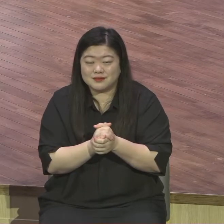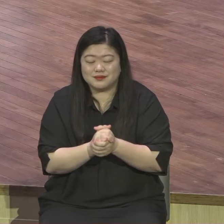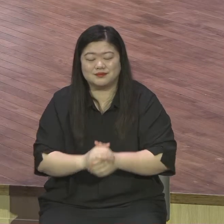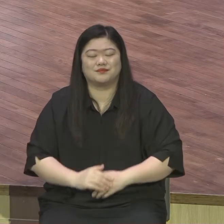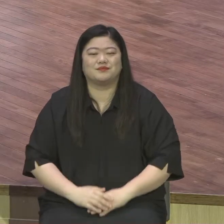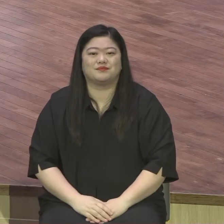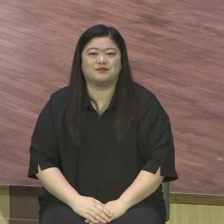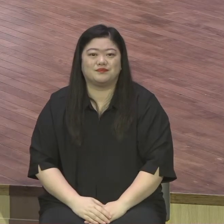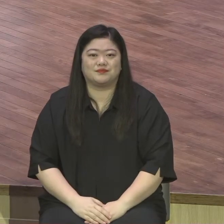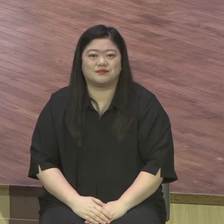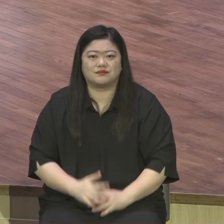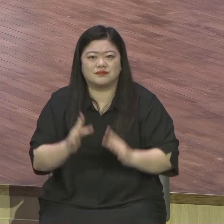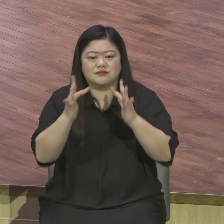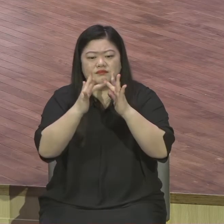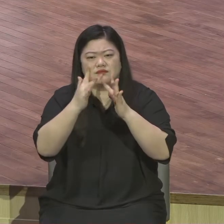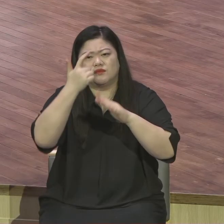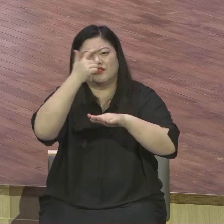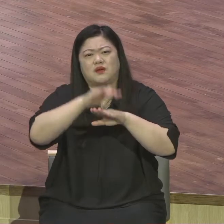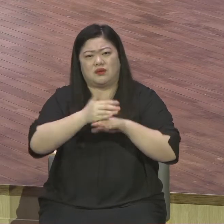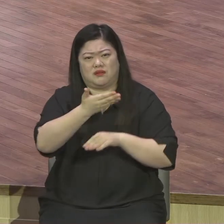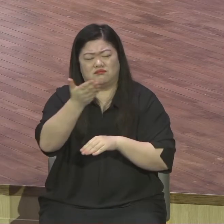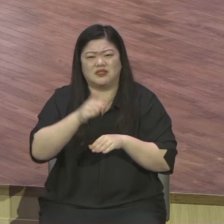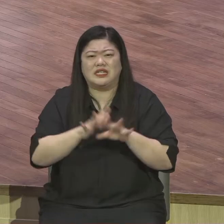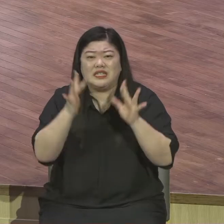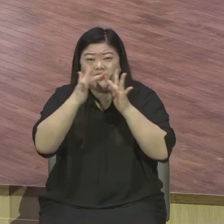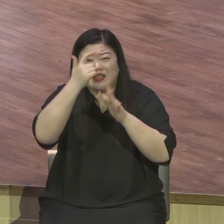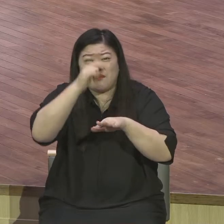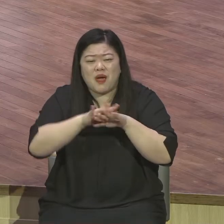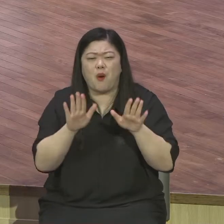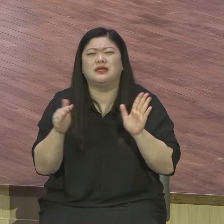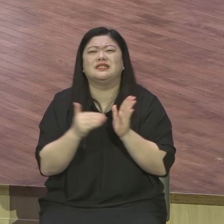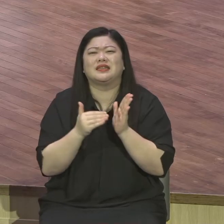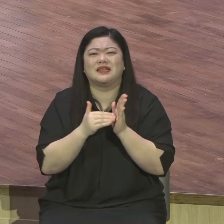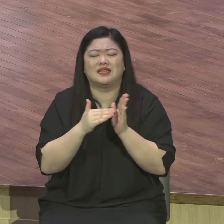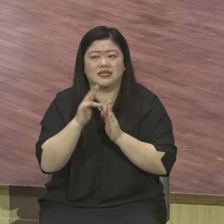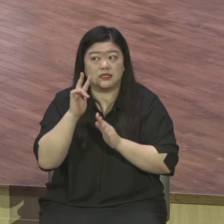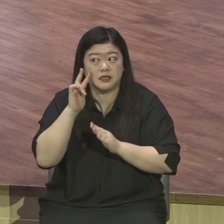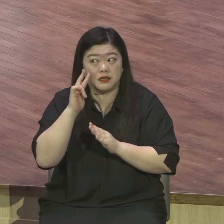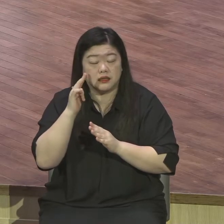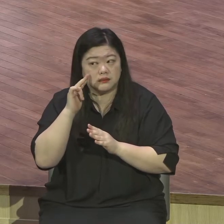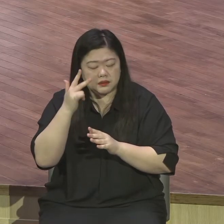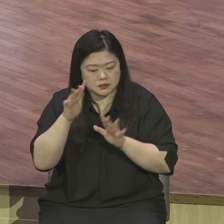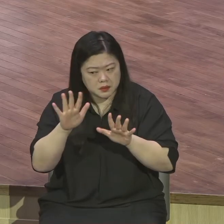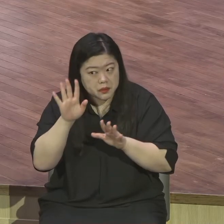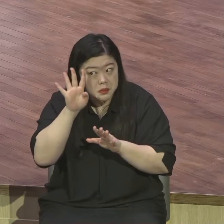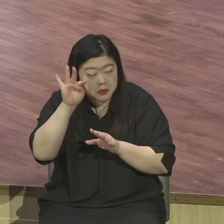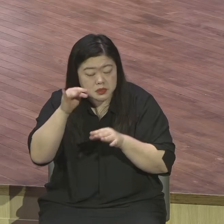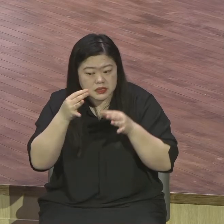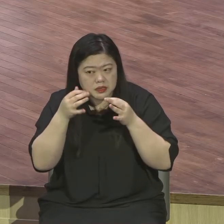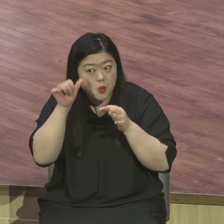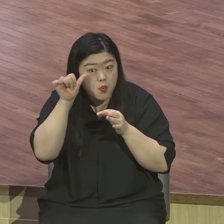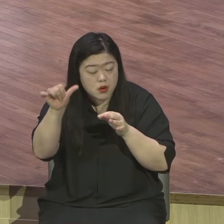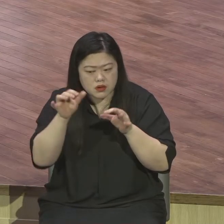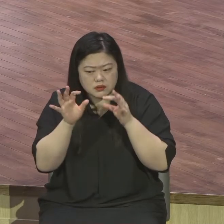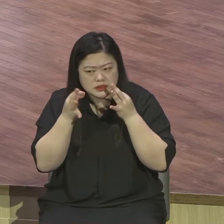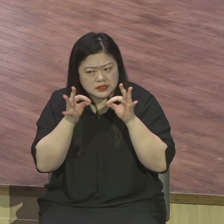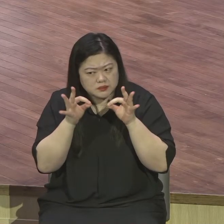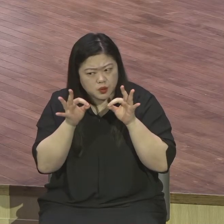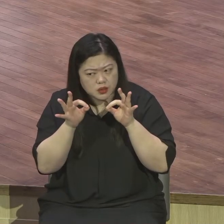온라인 예배되는 성도도 오늘까지만 합니다. 다음 주 금요일부터는 온라인과 또